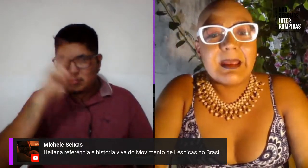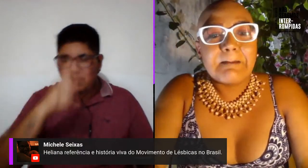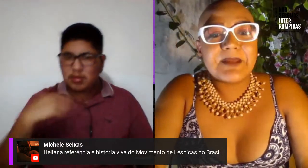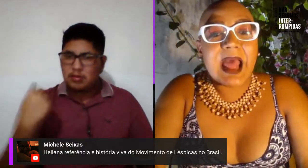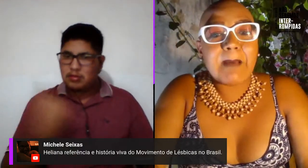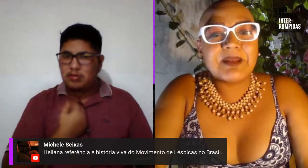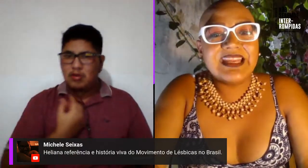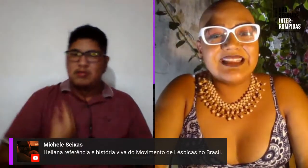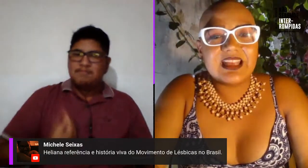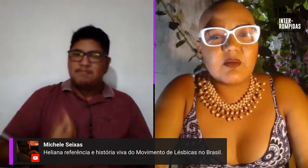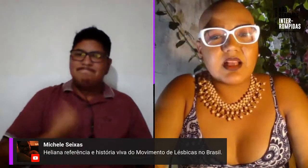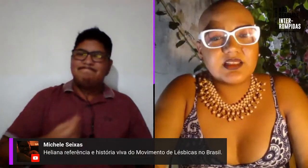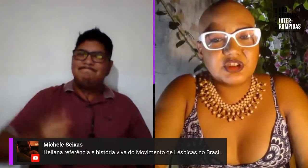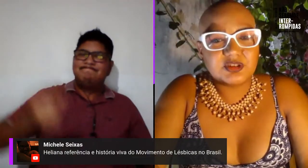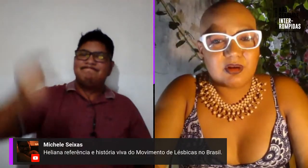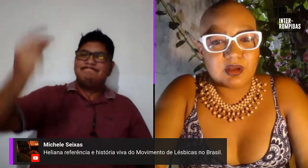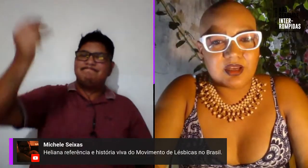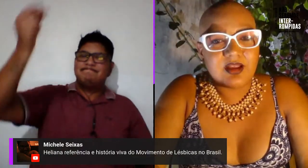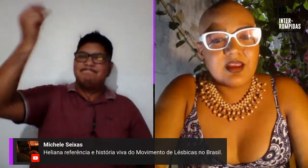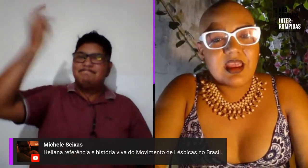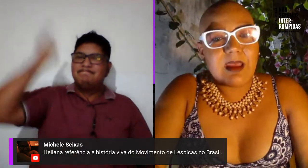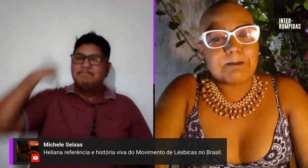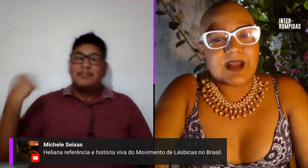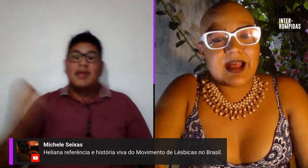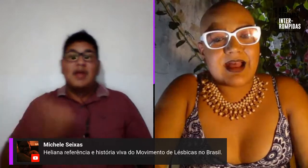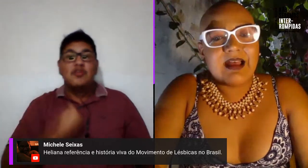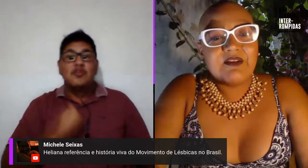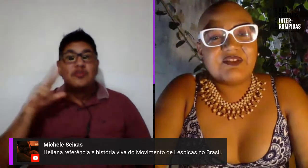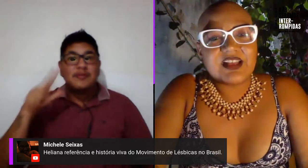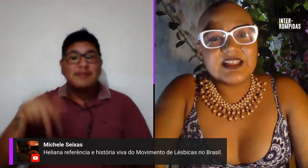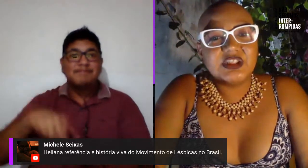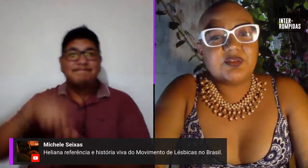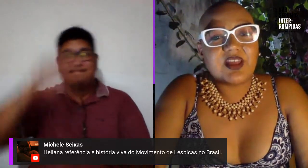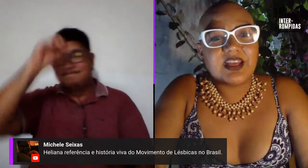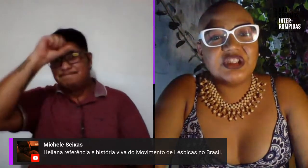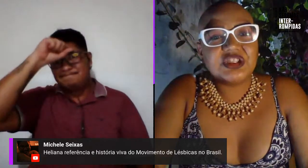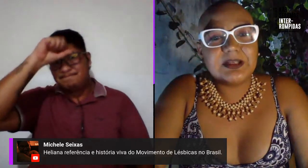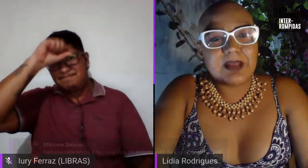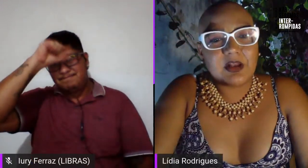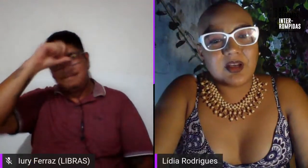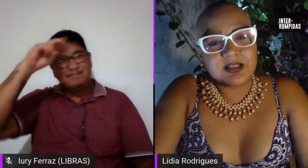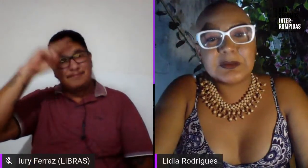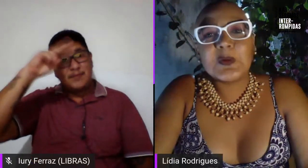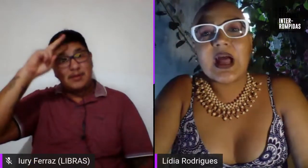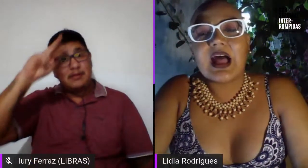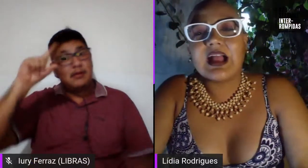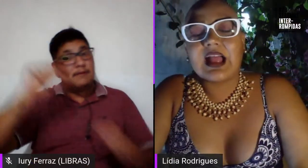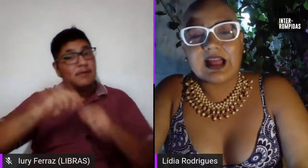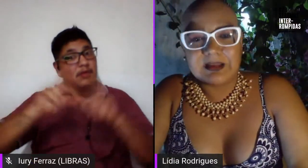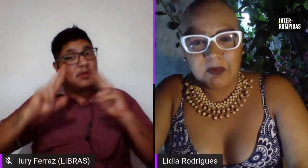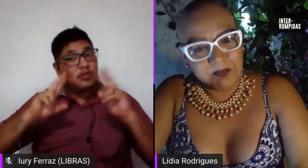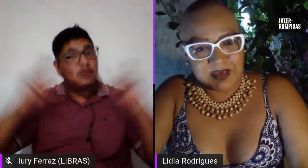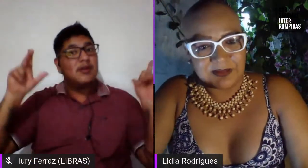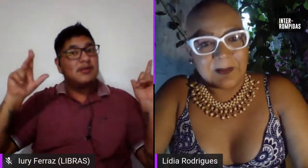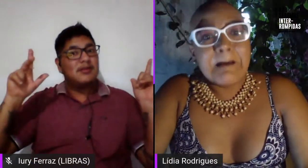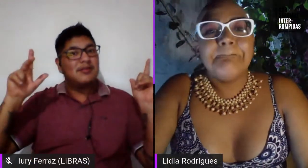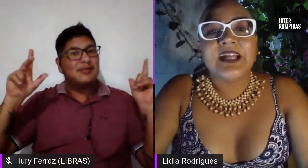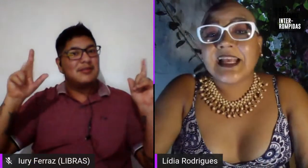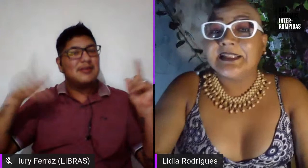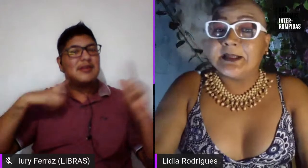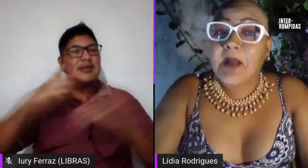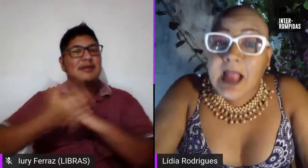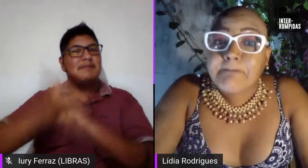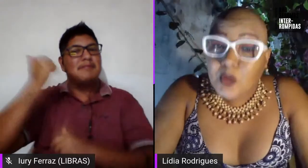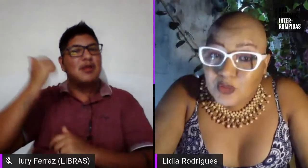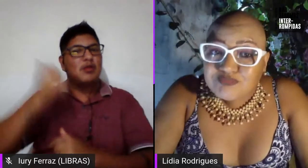a gente está aí para aprender com essa história e para fazer diferente e melhorando a cada momento.